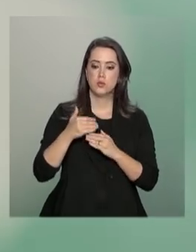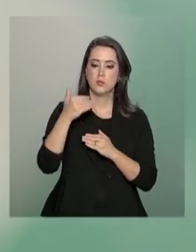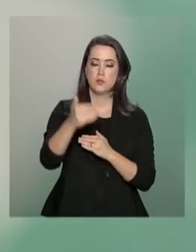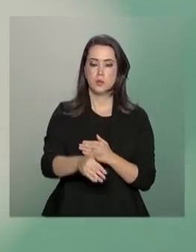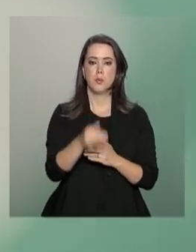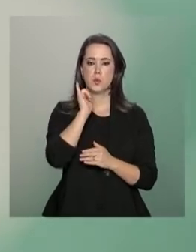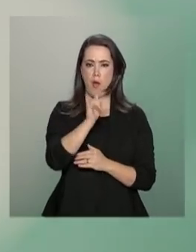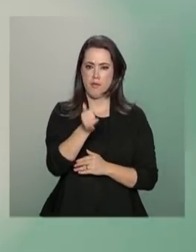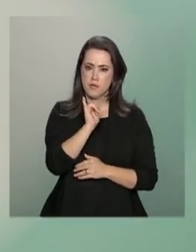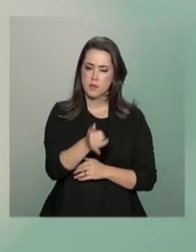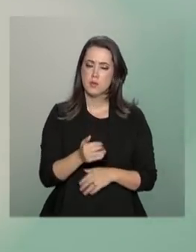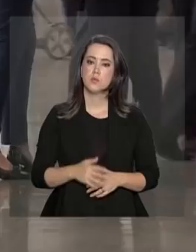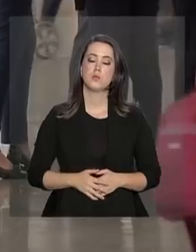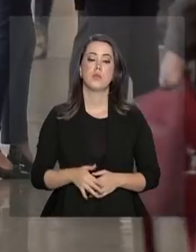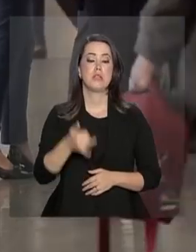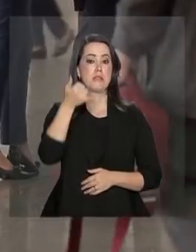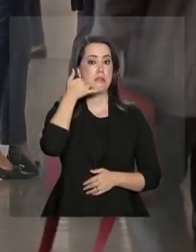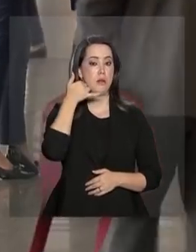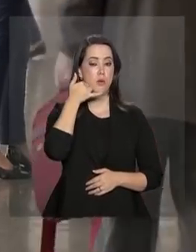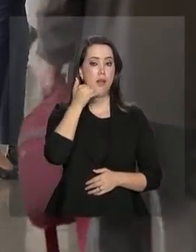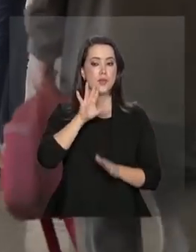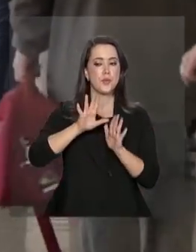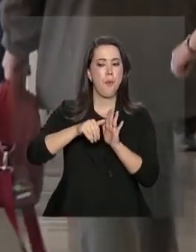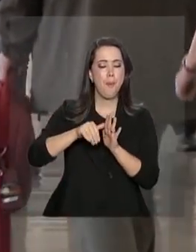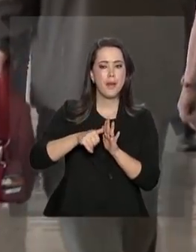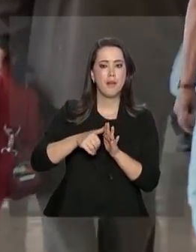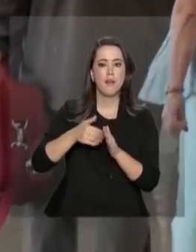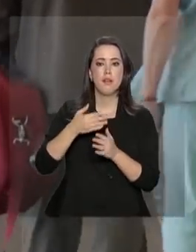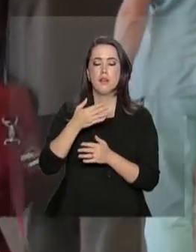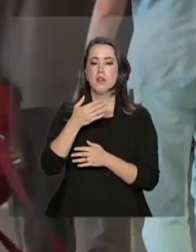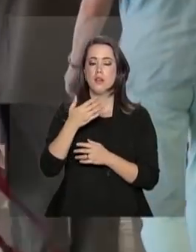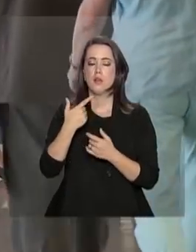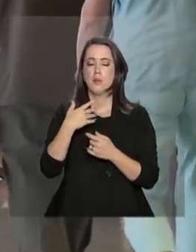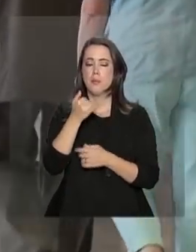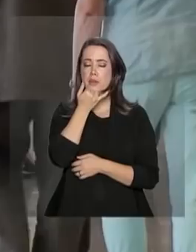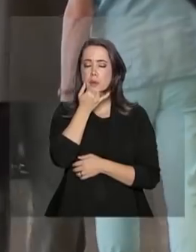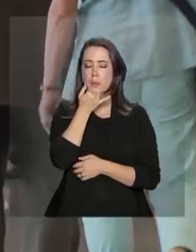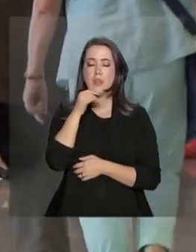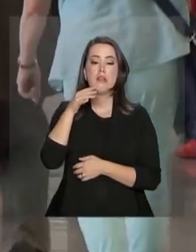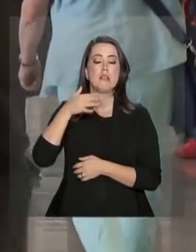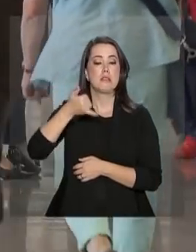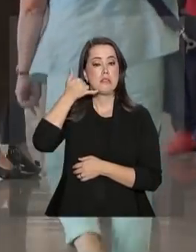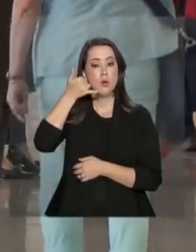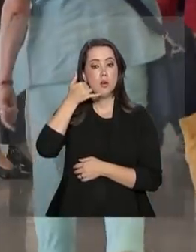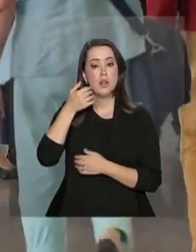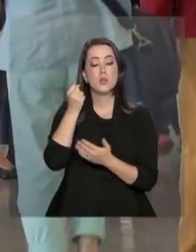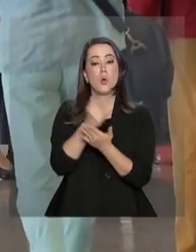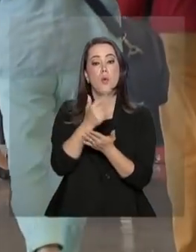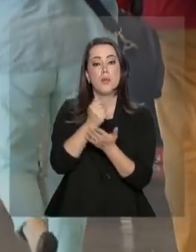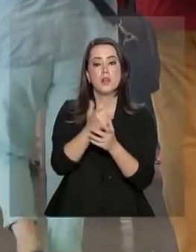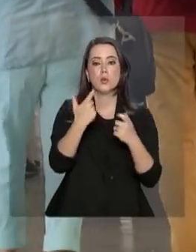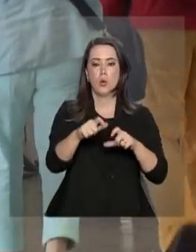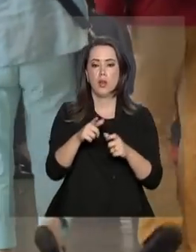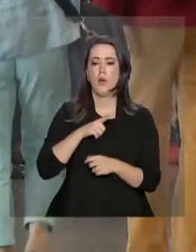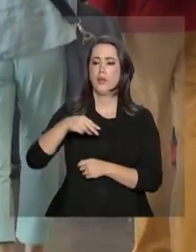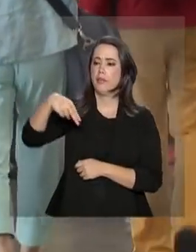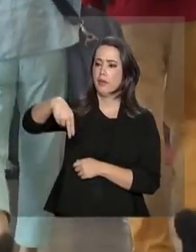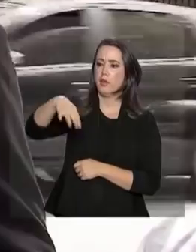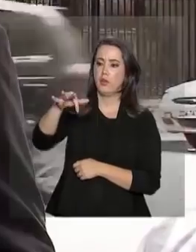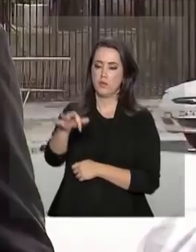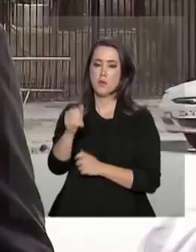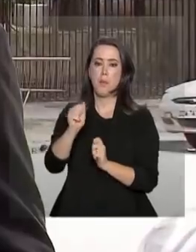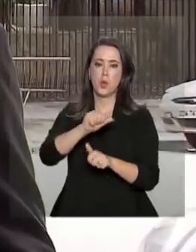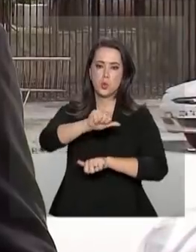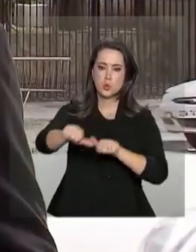das notificações. Celulares que foram comprados em estabelecimentos legalizados com nota fiscal podem ser trocados com base no